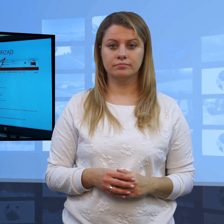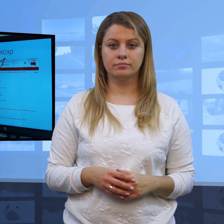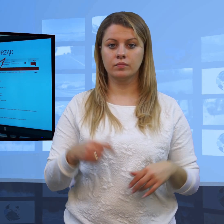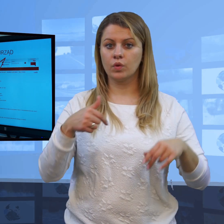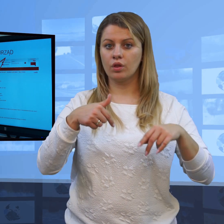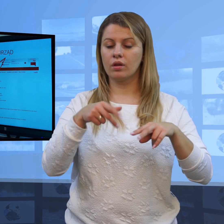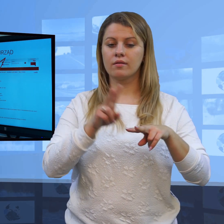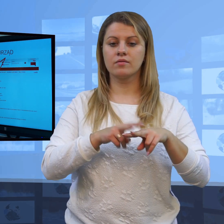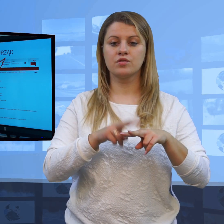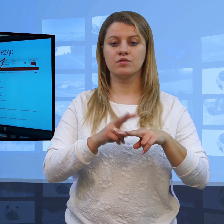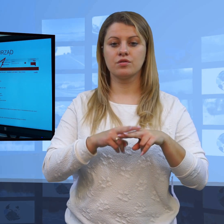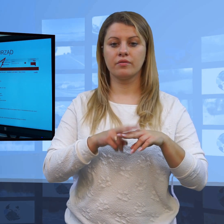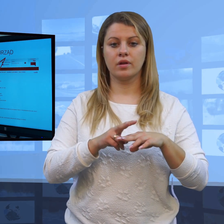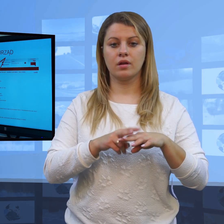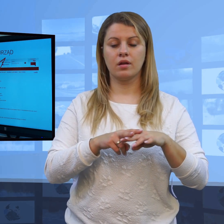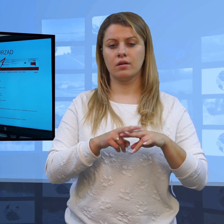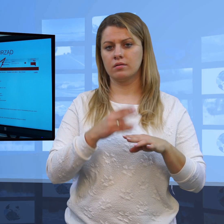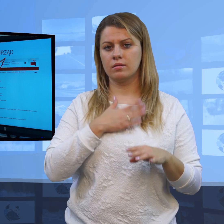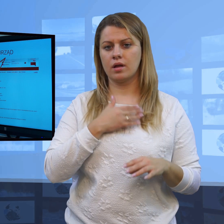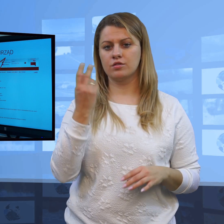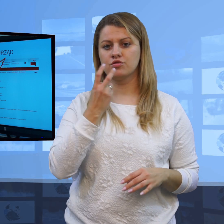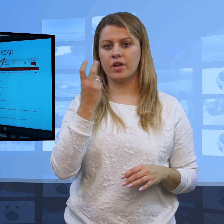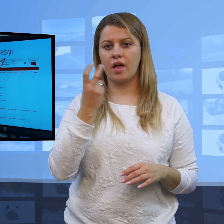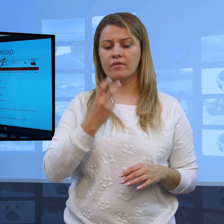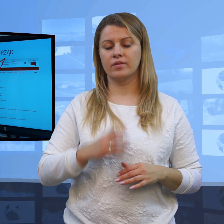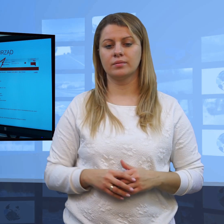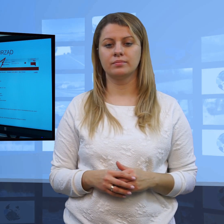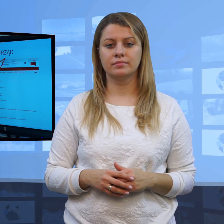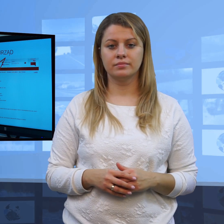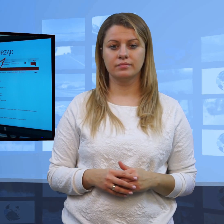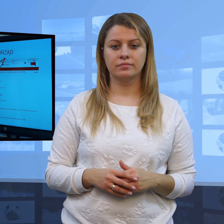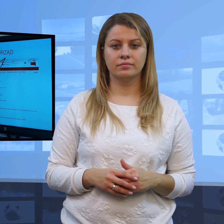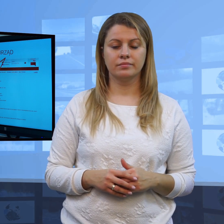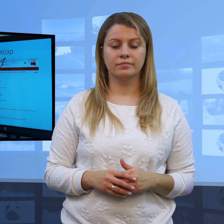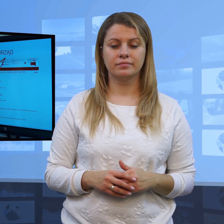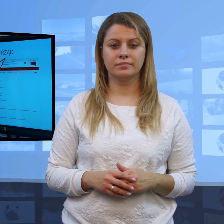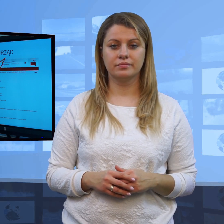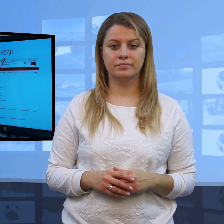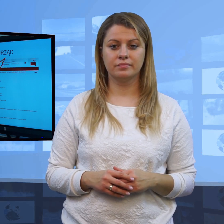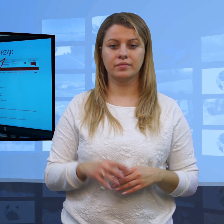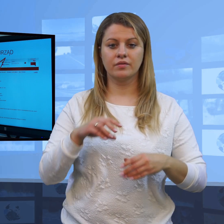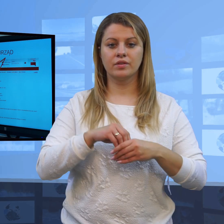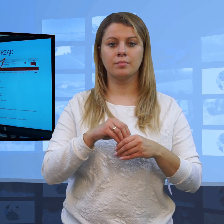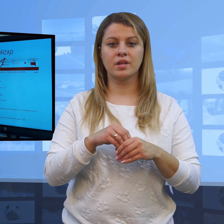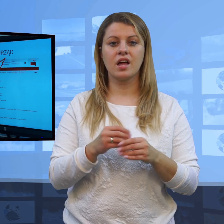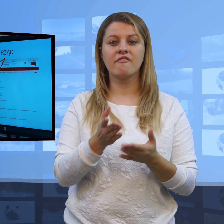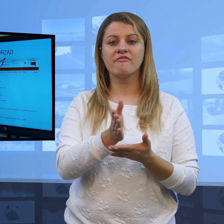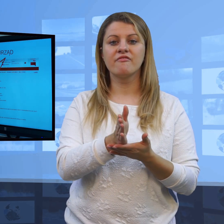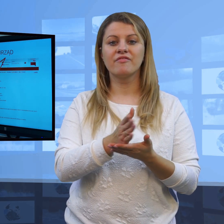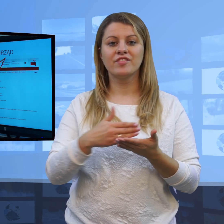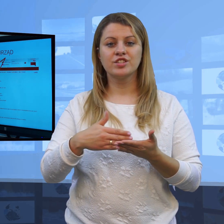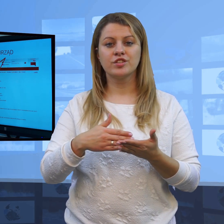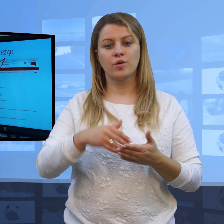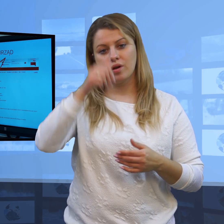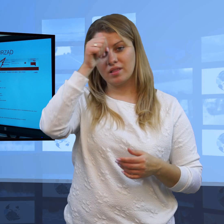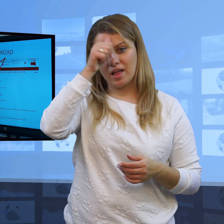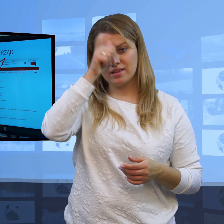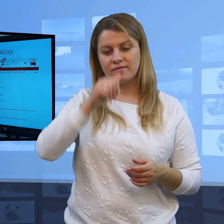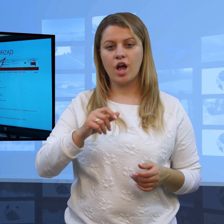takiej liście w Rzeszowie, jak widzicie Państwo, jest to ładnie alfabetycznie opisane, jest informacja o Biurze